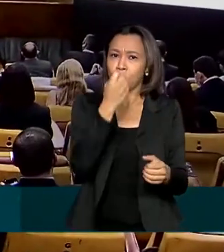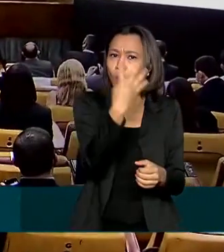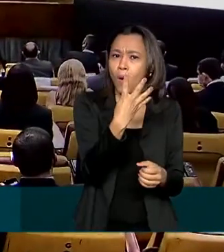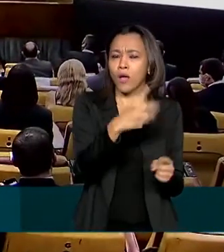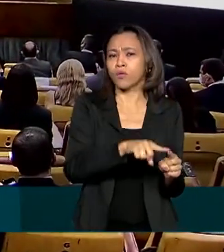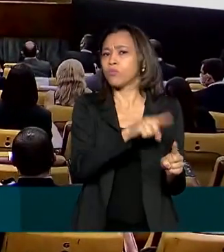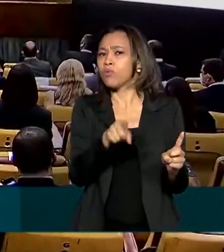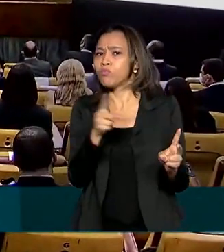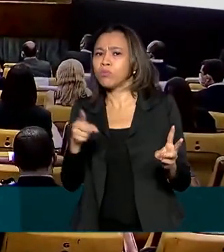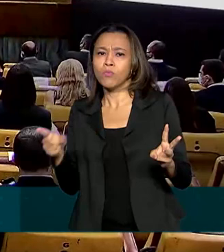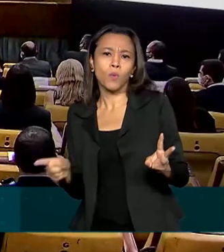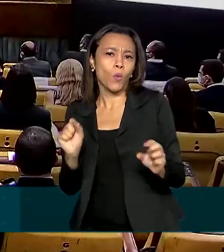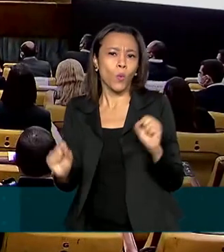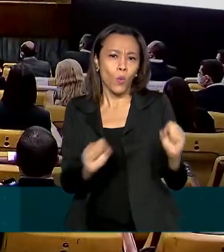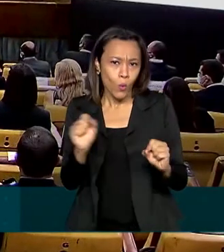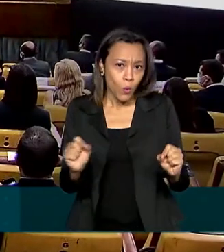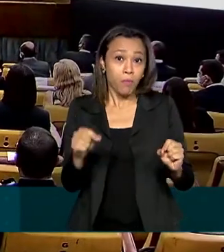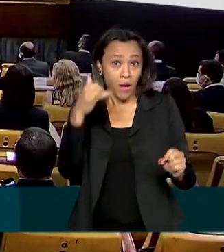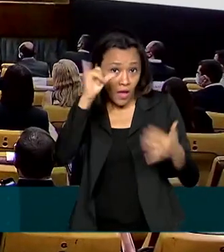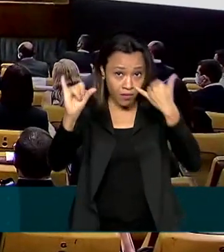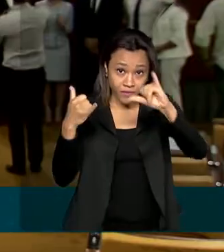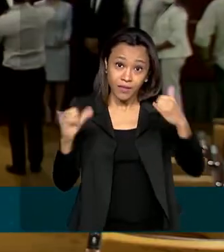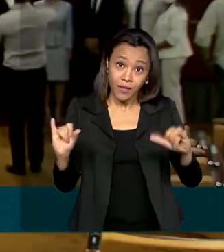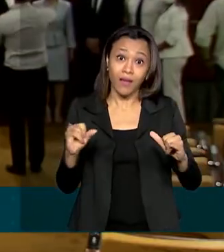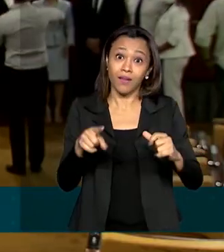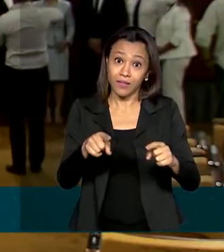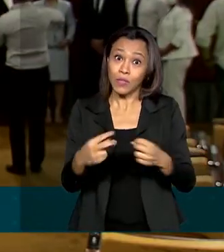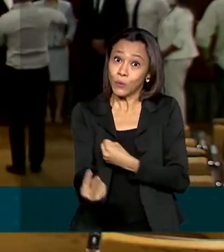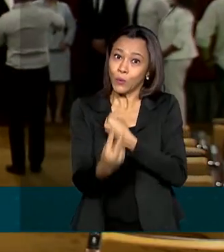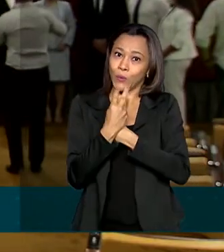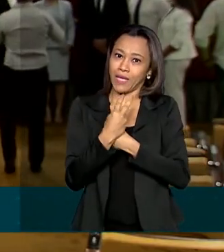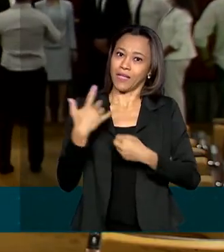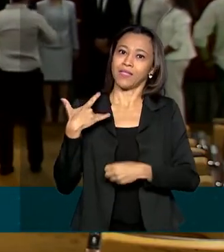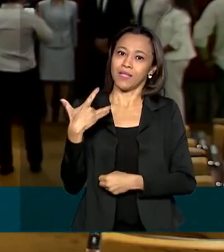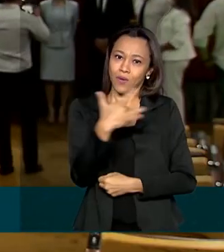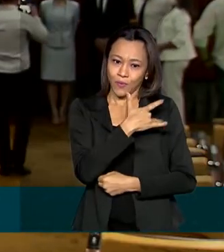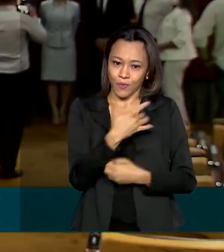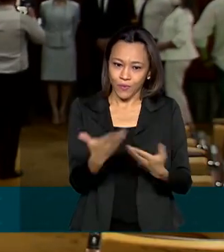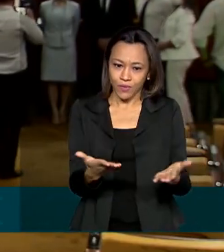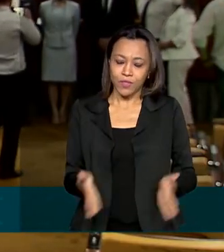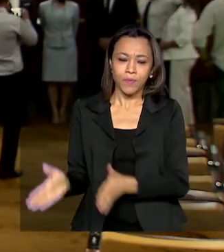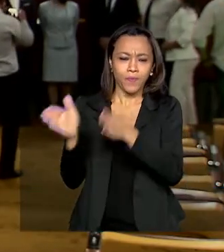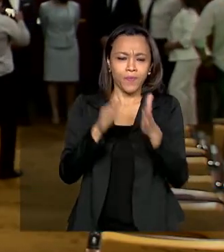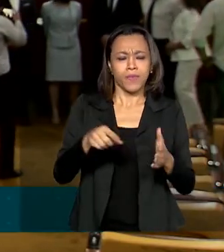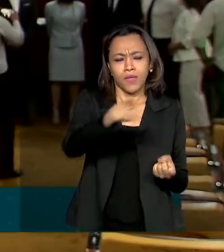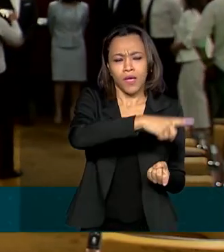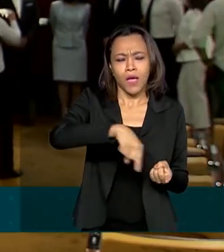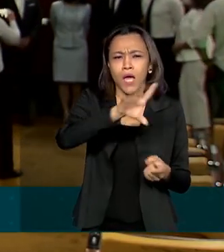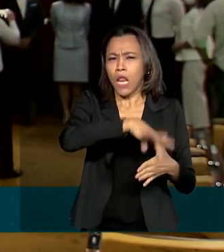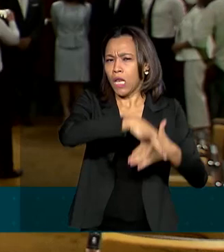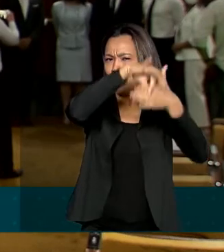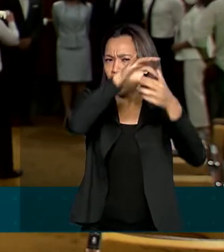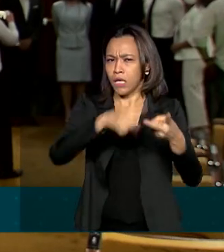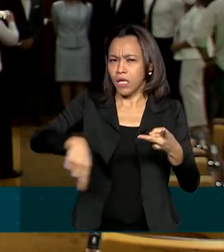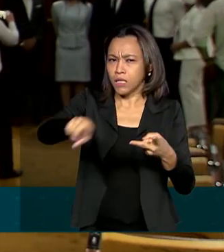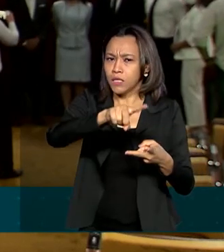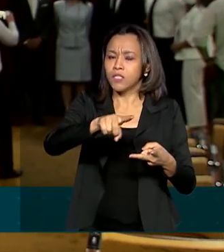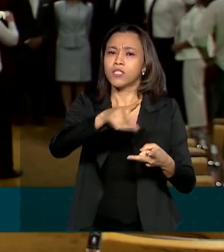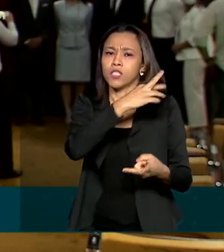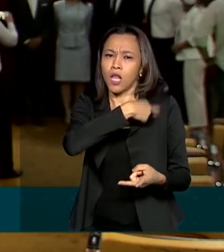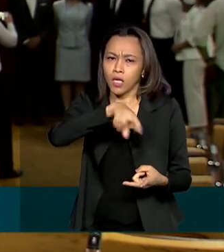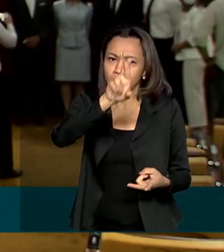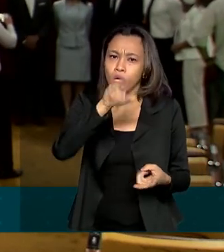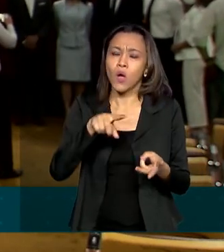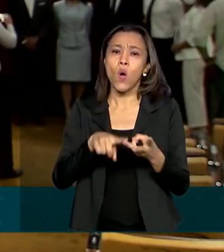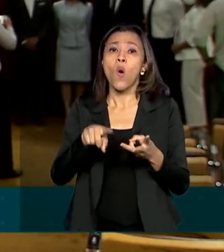itinerantes de promoção e prevenção em saúde. Profissionais de saúde, educadores, líderes de associações religiosas vão